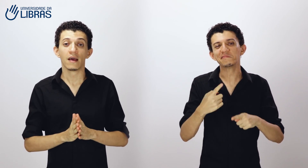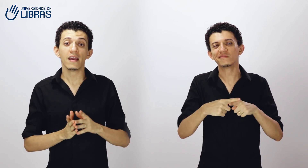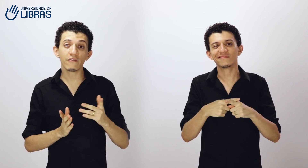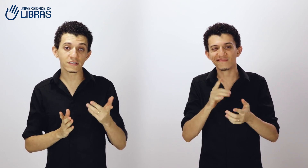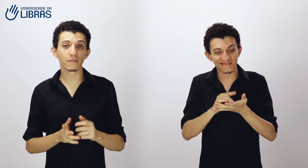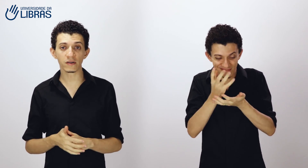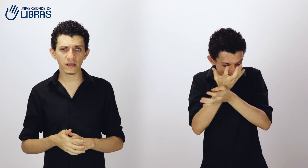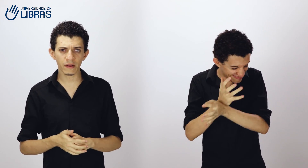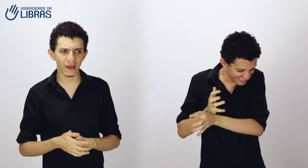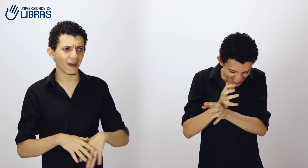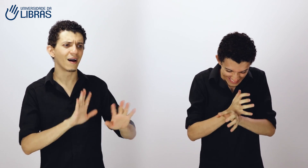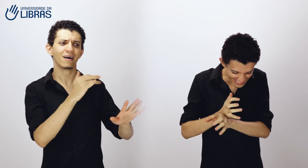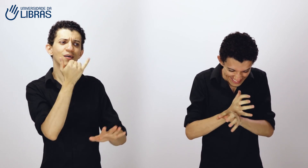E você pode dizer também...